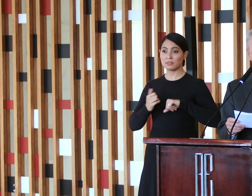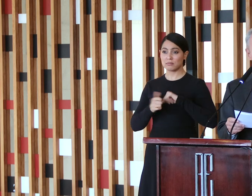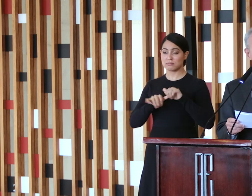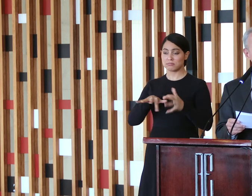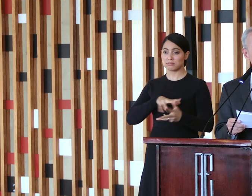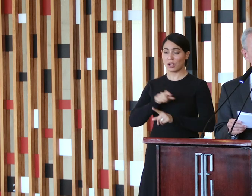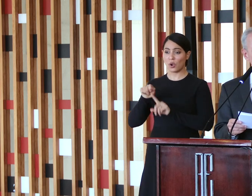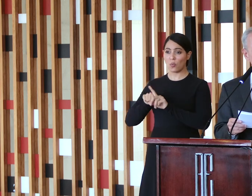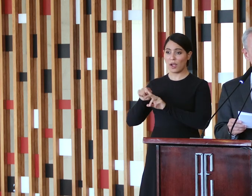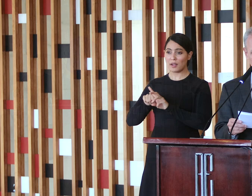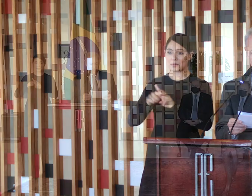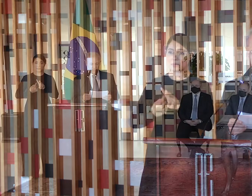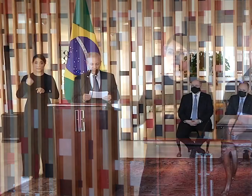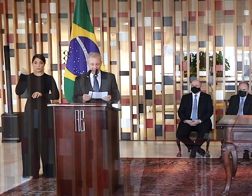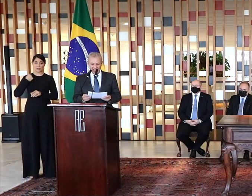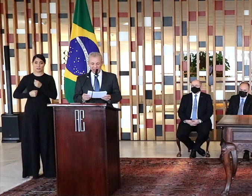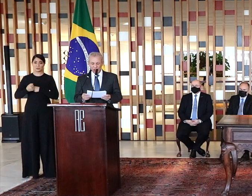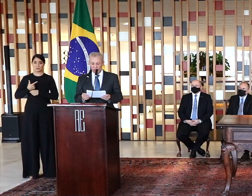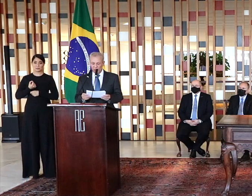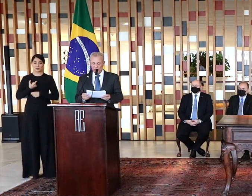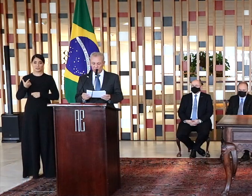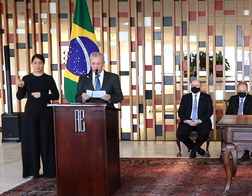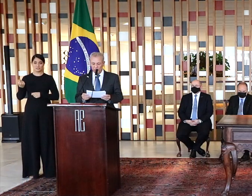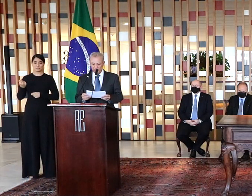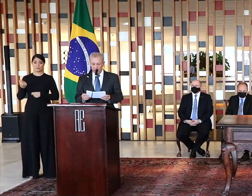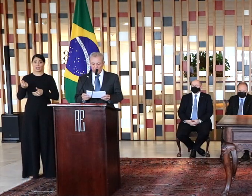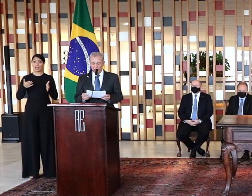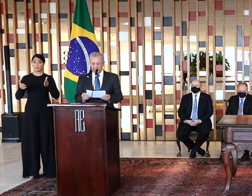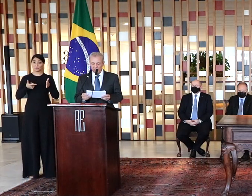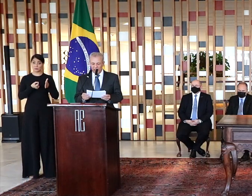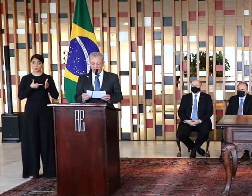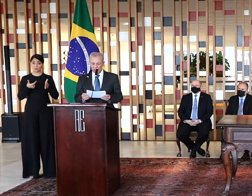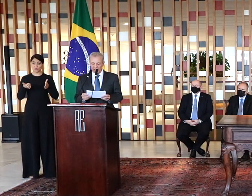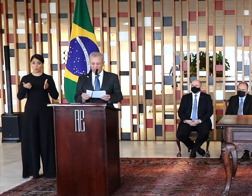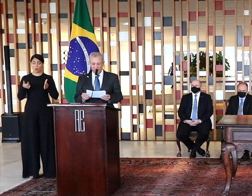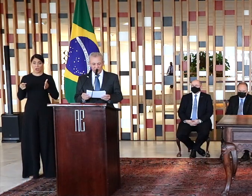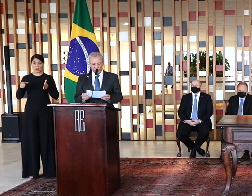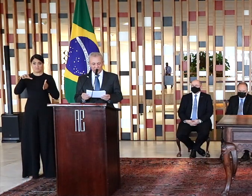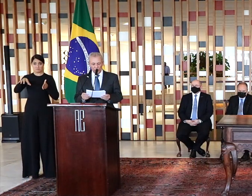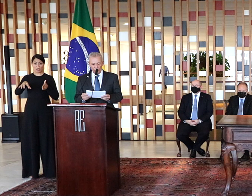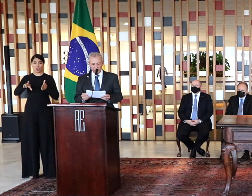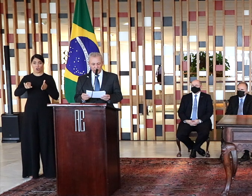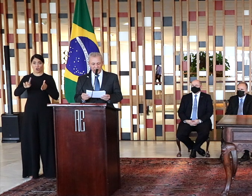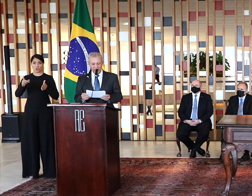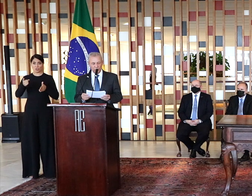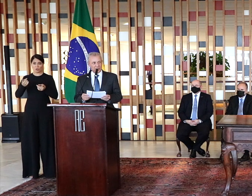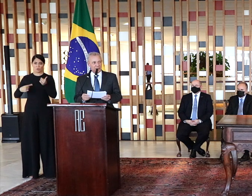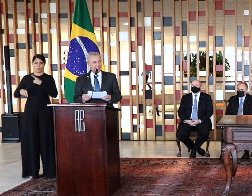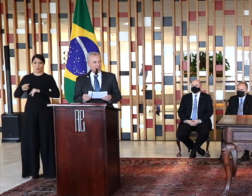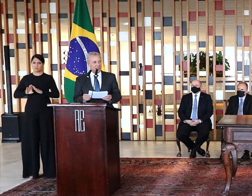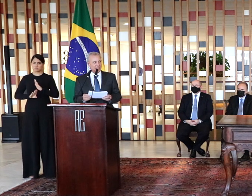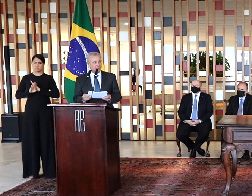últimos meses de 2020. Em 2021, o desempenho do segmento igualou-se ao